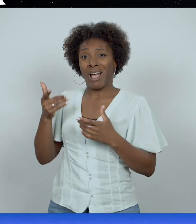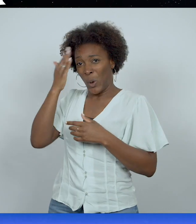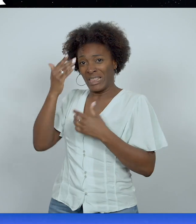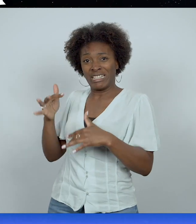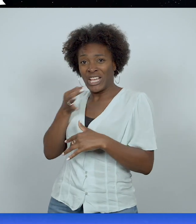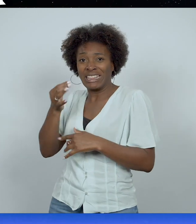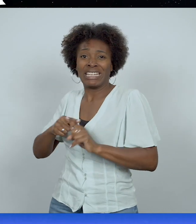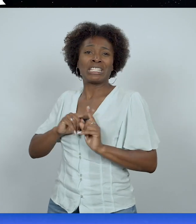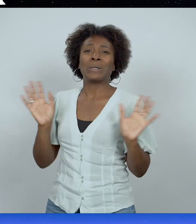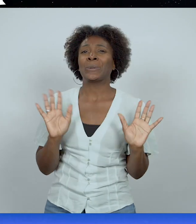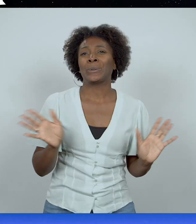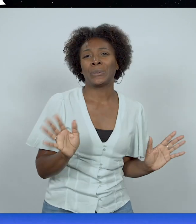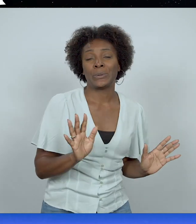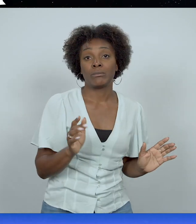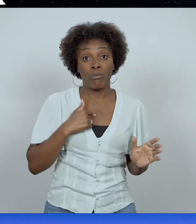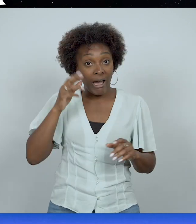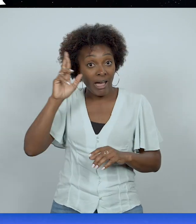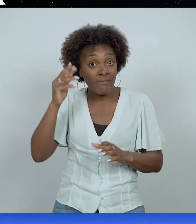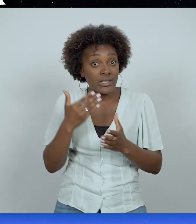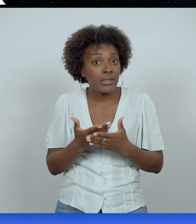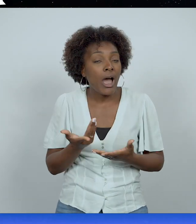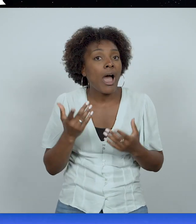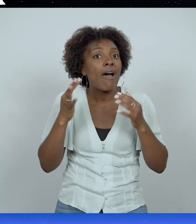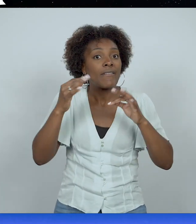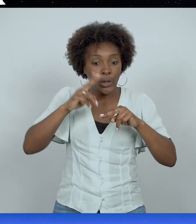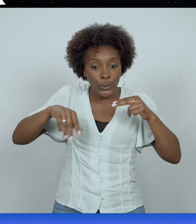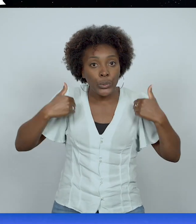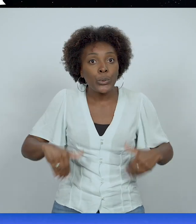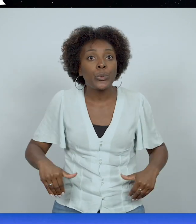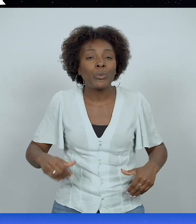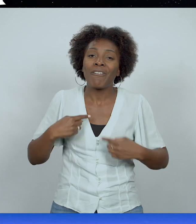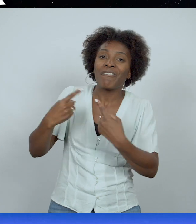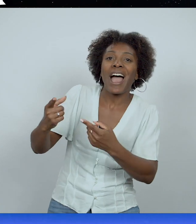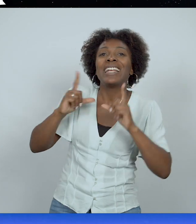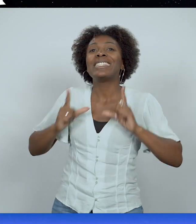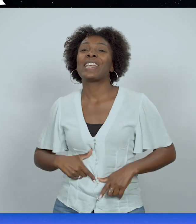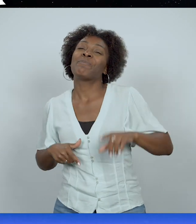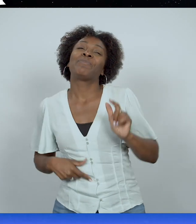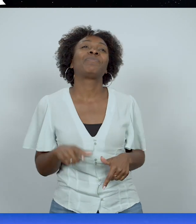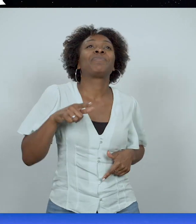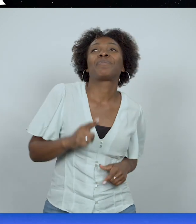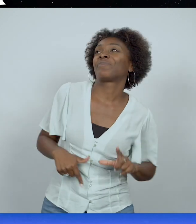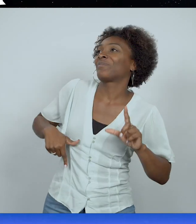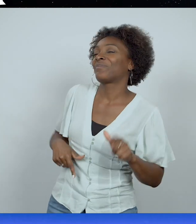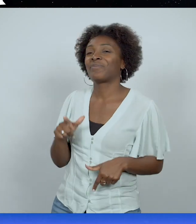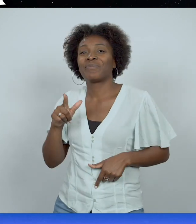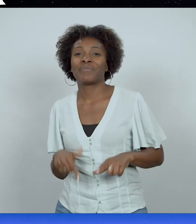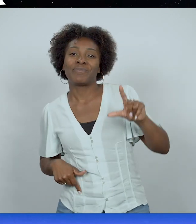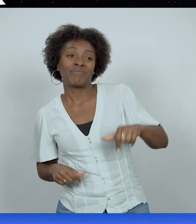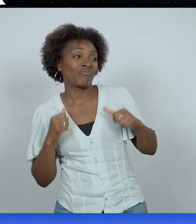Et je me souviens d'avoir fait ce genre de rêve où j'allais tout simplement au lycée, totalement nu. Et je rentrais en